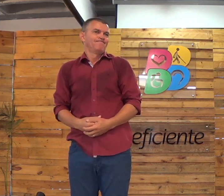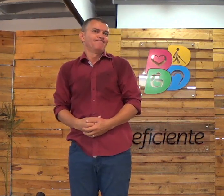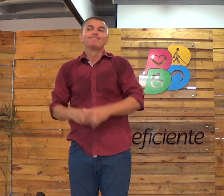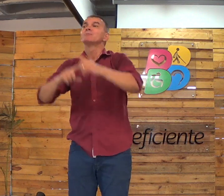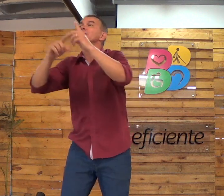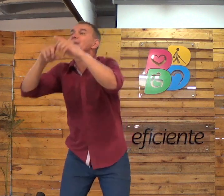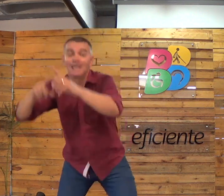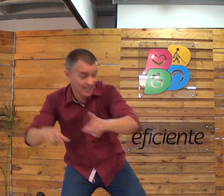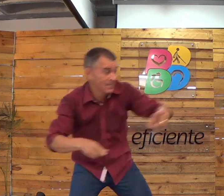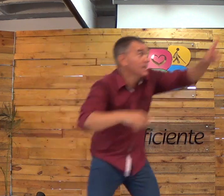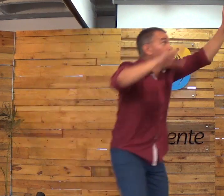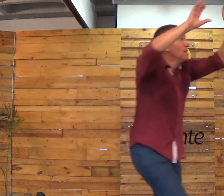vez.